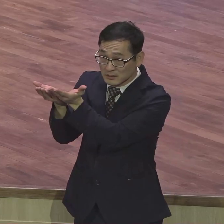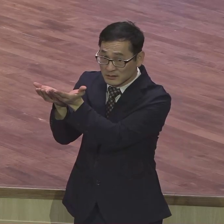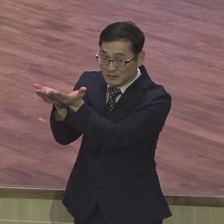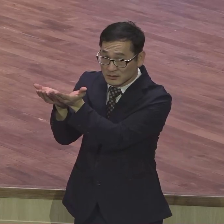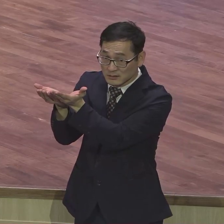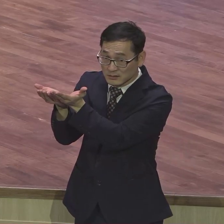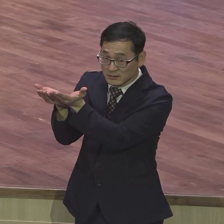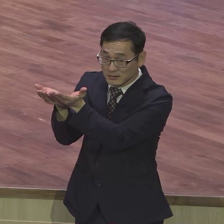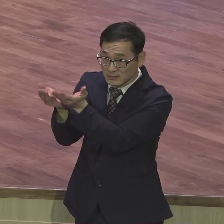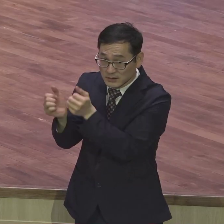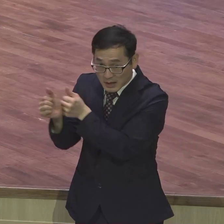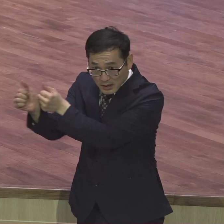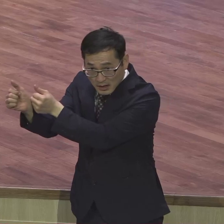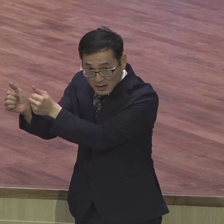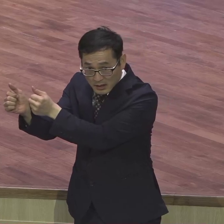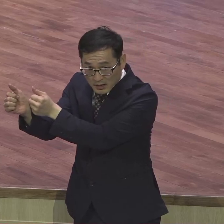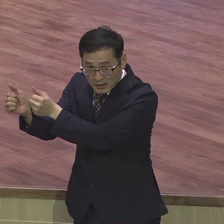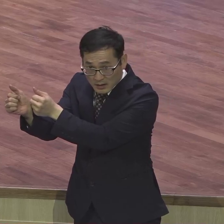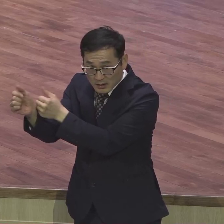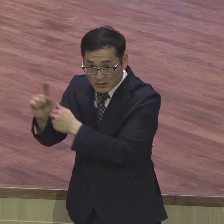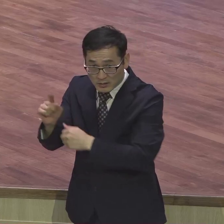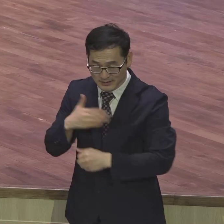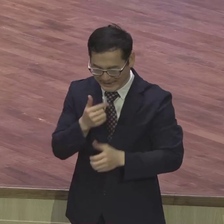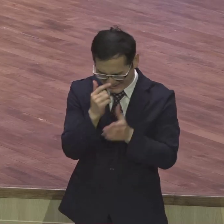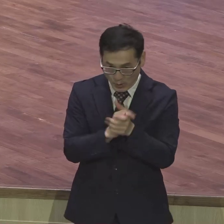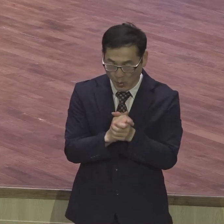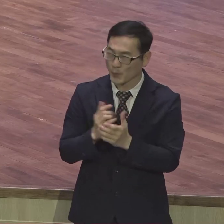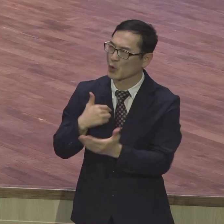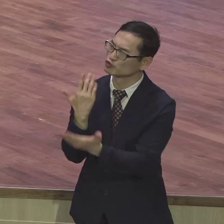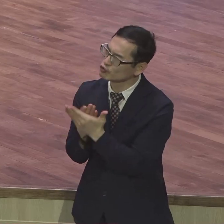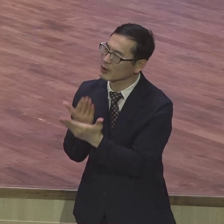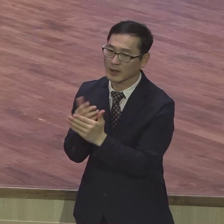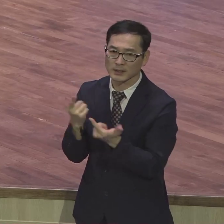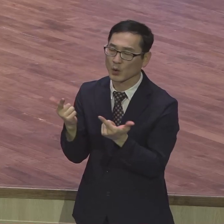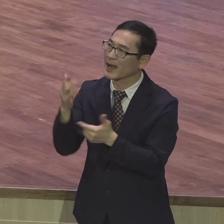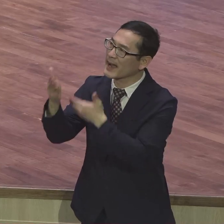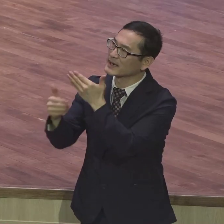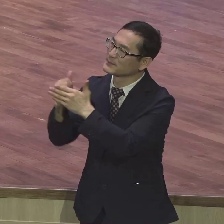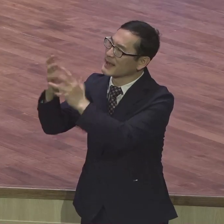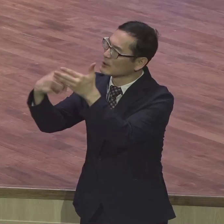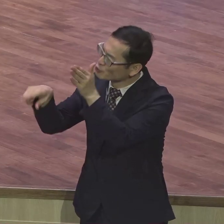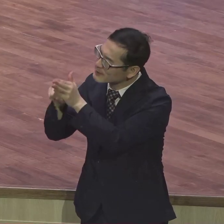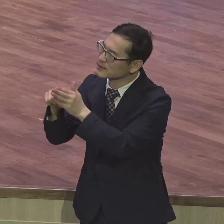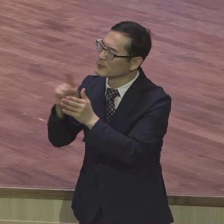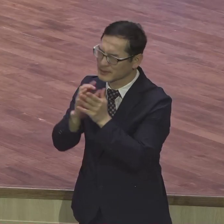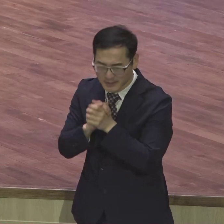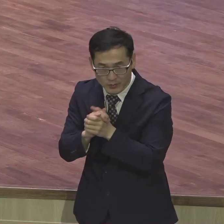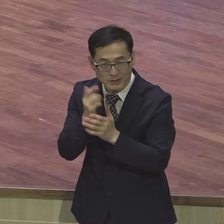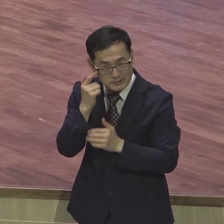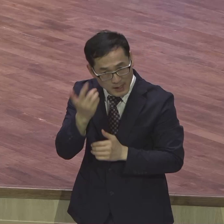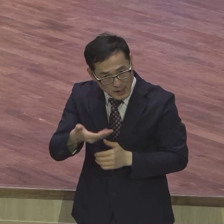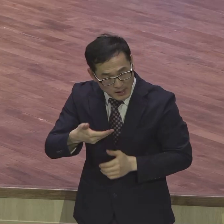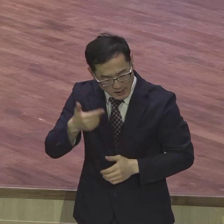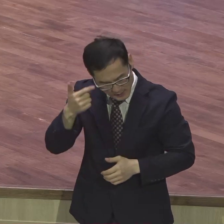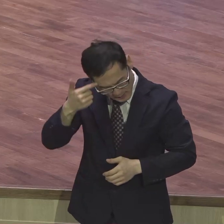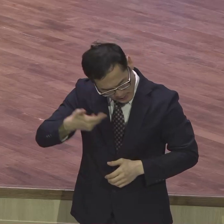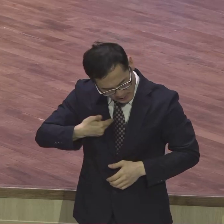거예요 내 기도가 하나님 뜻에 맞나 맞나 이게 중요한 거예요 내 사역이 하나님 뜻에 맞나 맞나 이게 중요한 거거든요